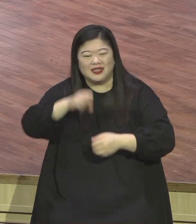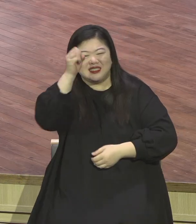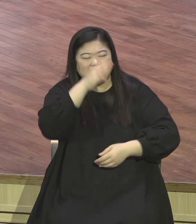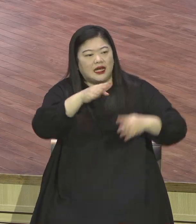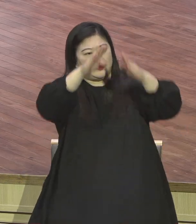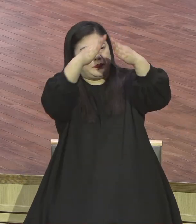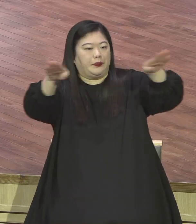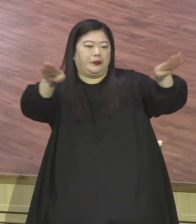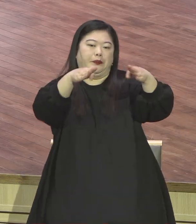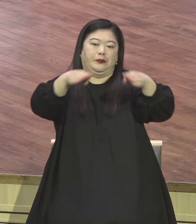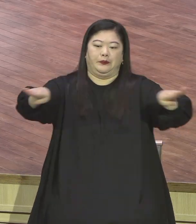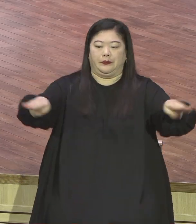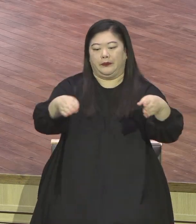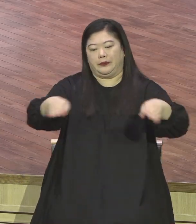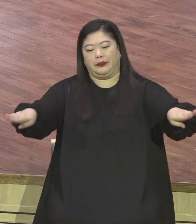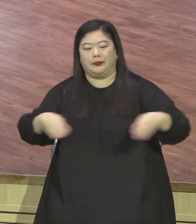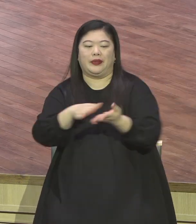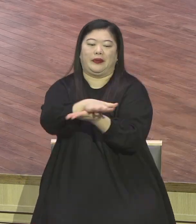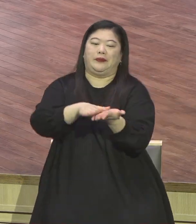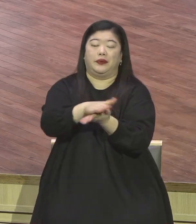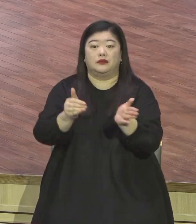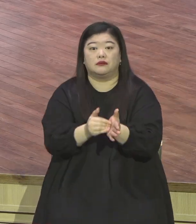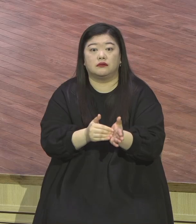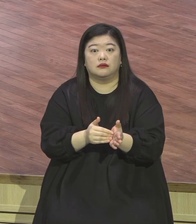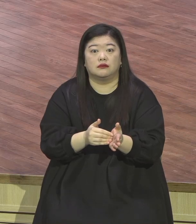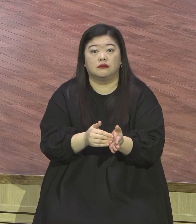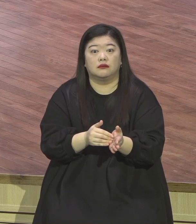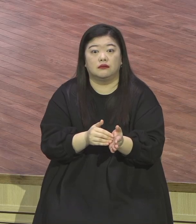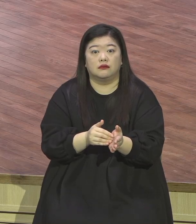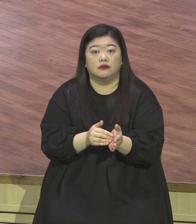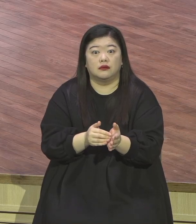예수 그리스도가 사라진 지가 오래됐어요